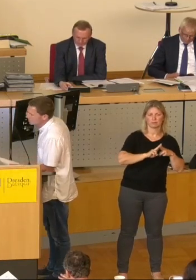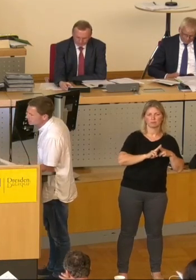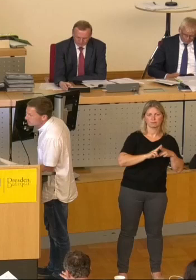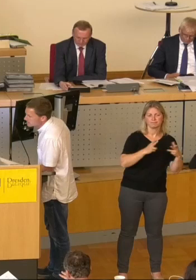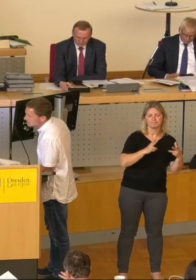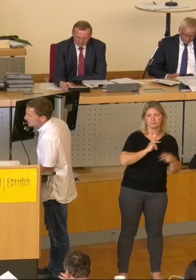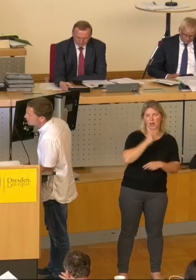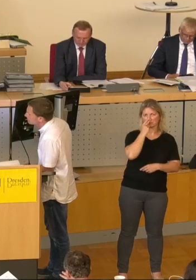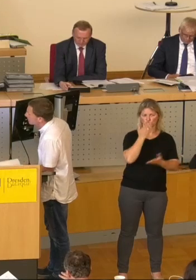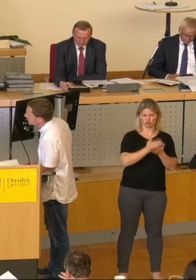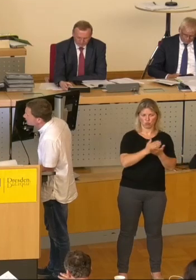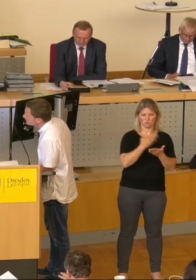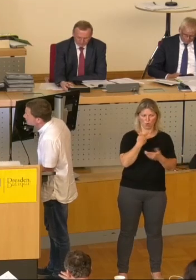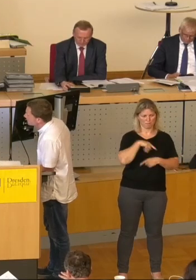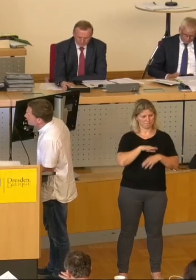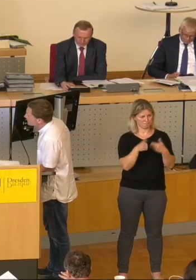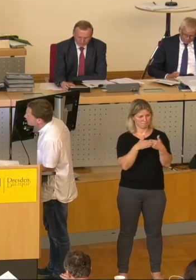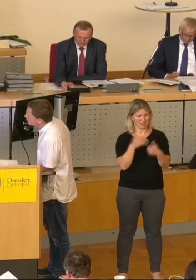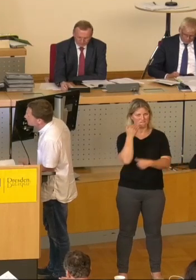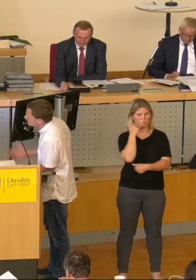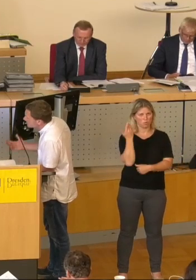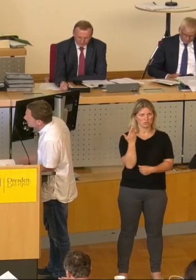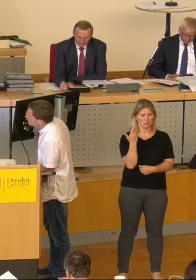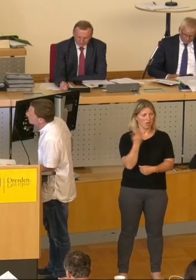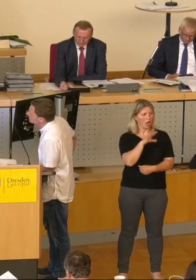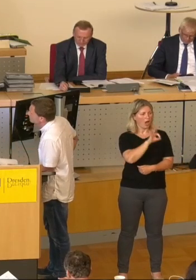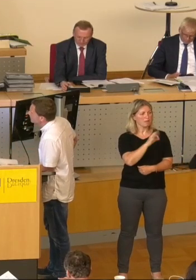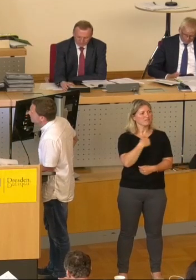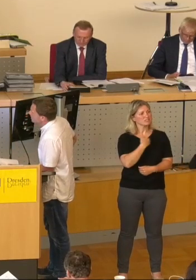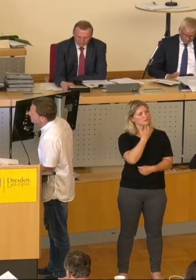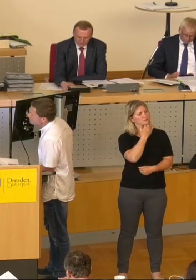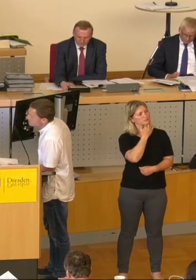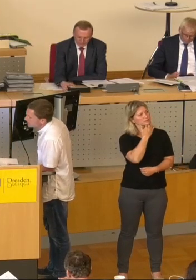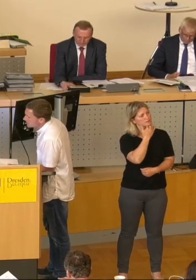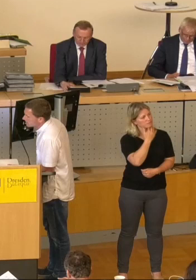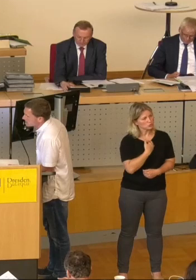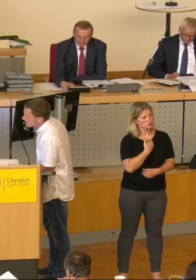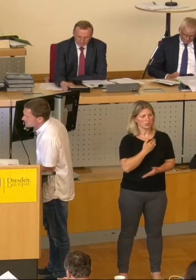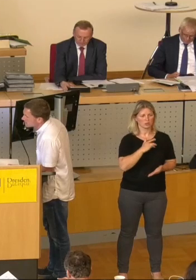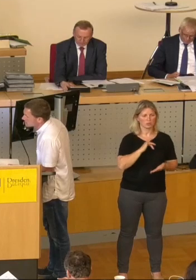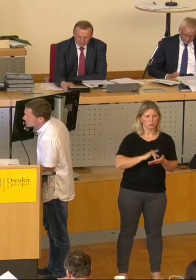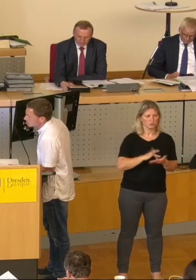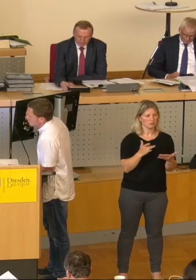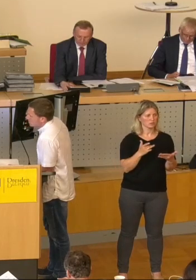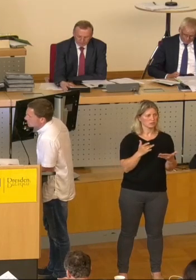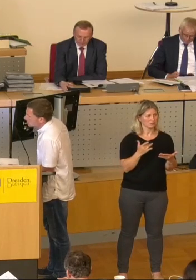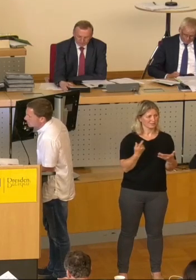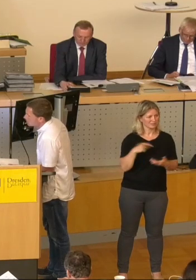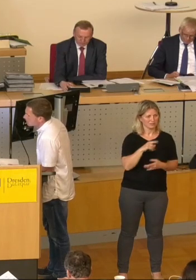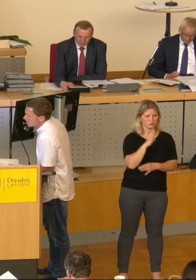da. Und damit ist ja meinem Anliegen nicht weitergeholfen. Das lässt sich